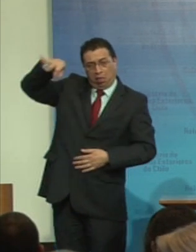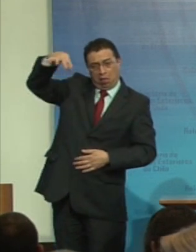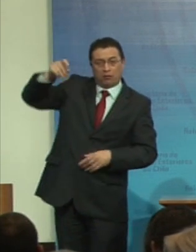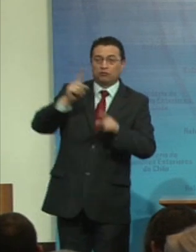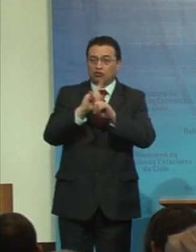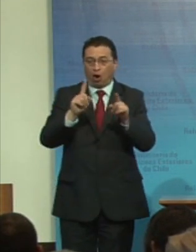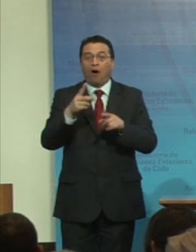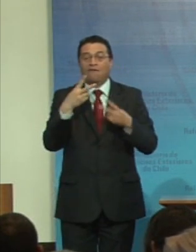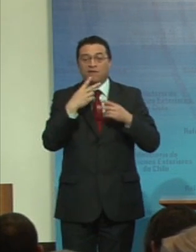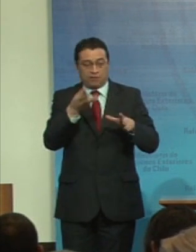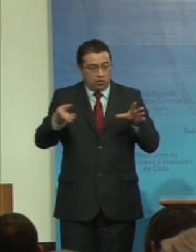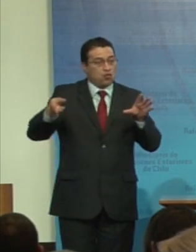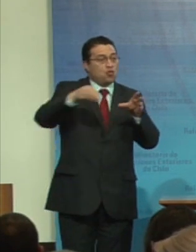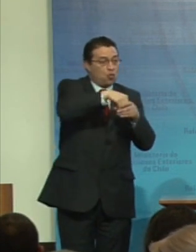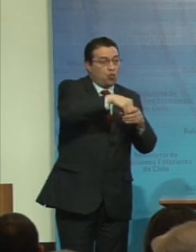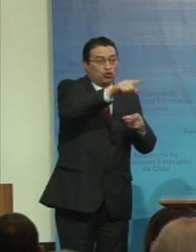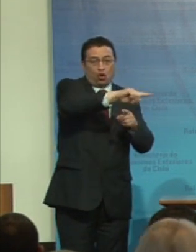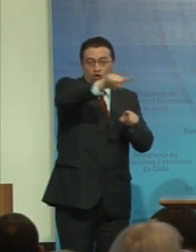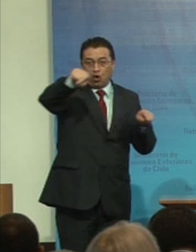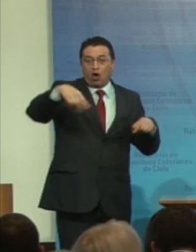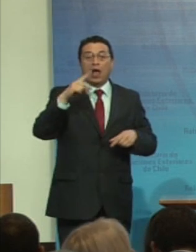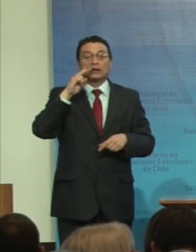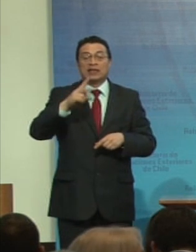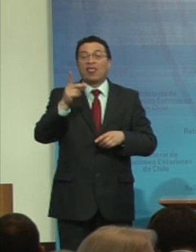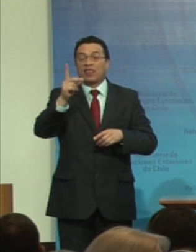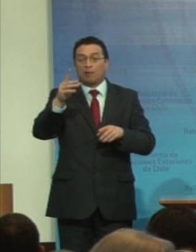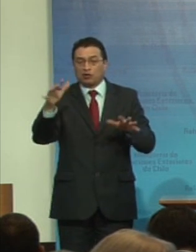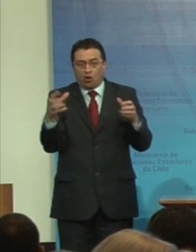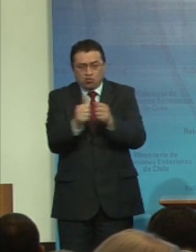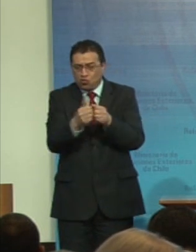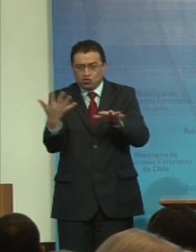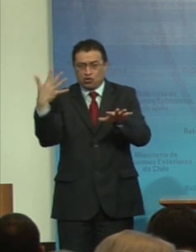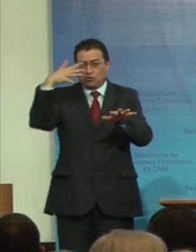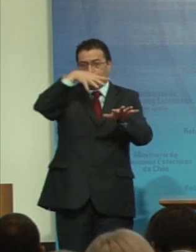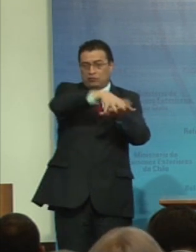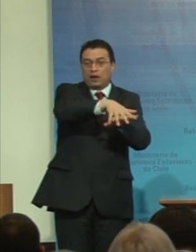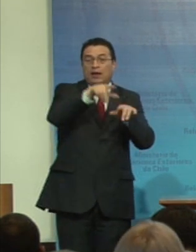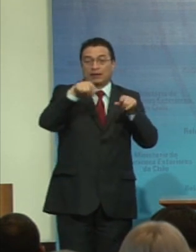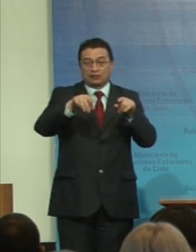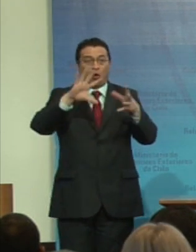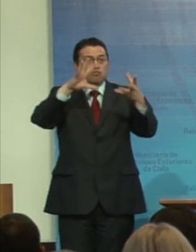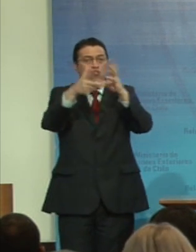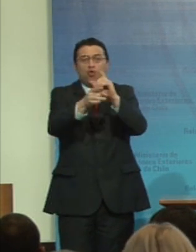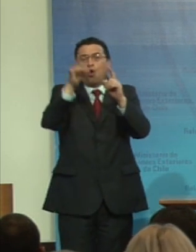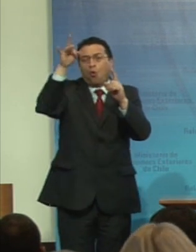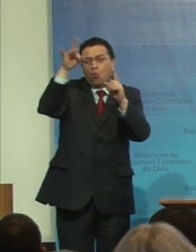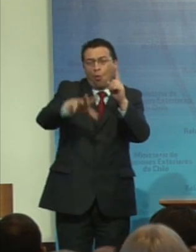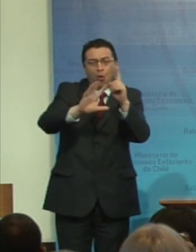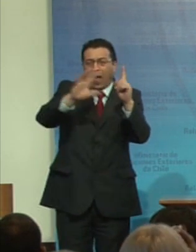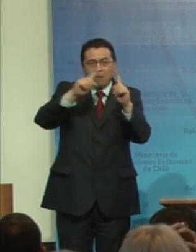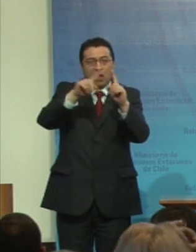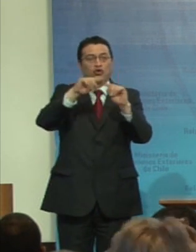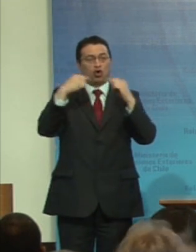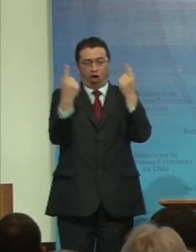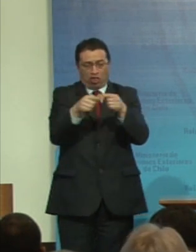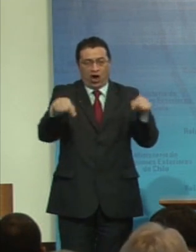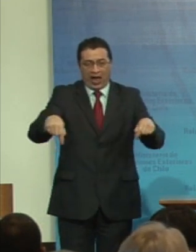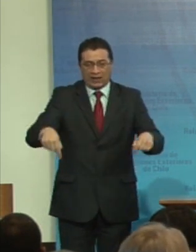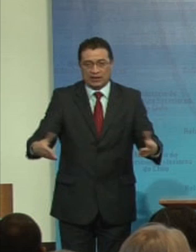insertos entre personas sin discapacidad. Por eso el mundo es uno solo y todos estamos allí.